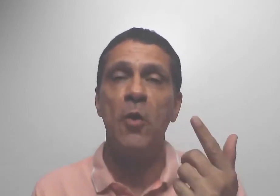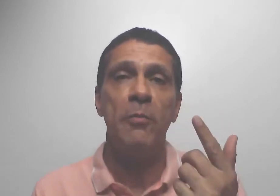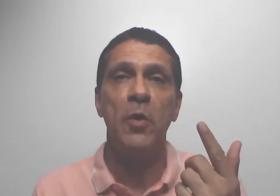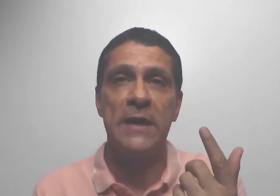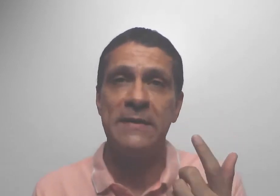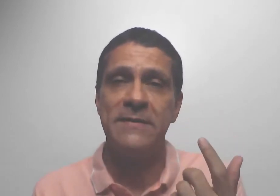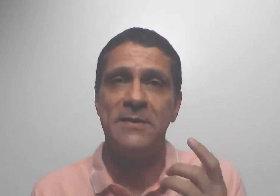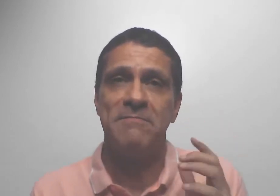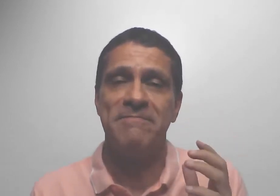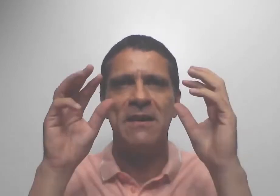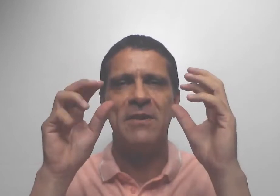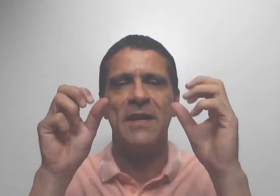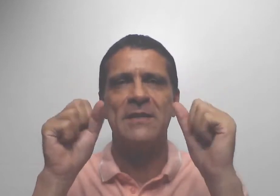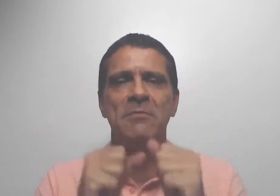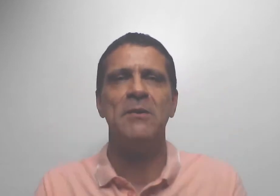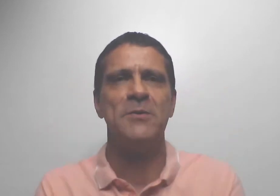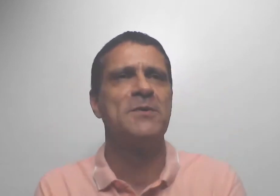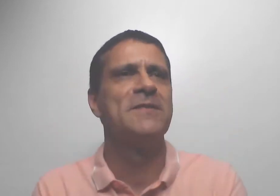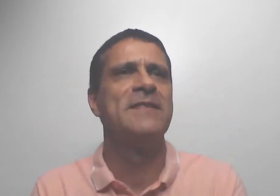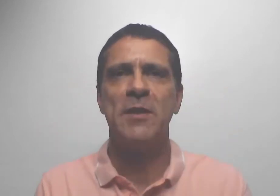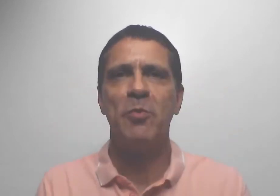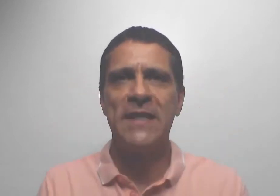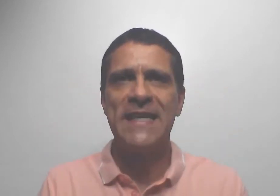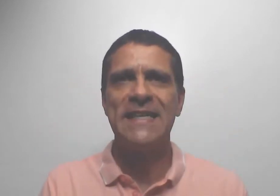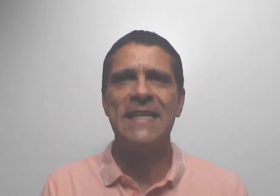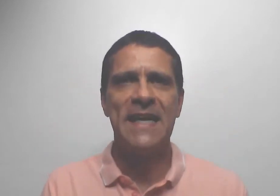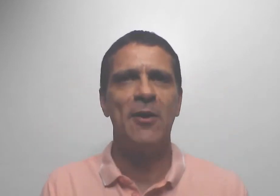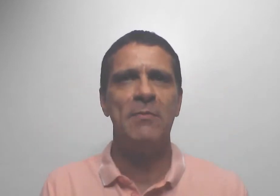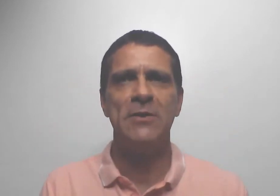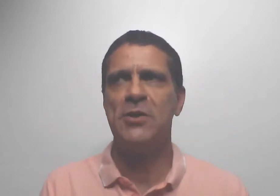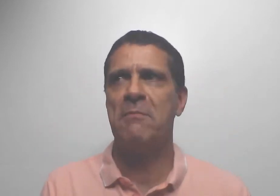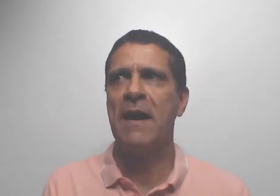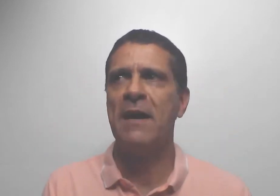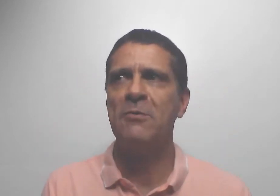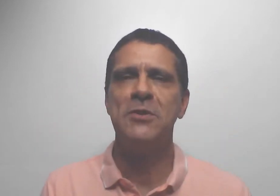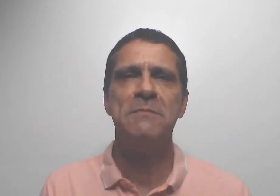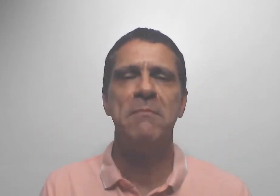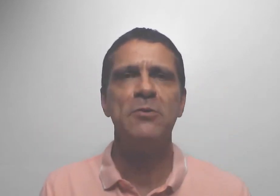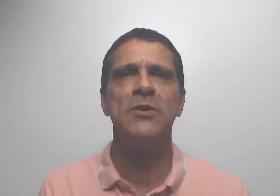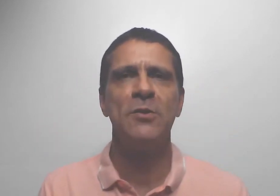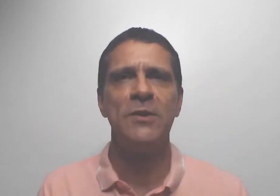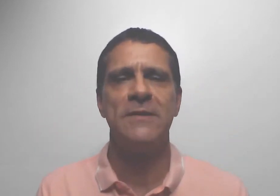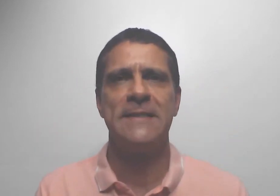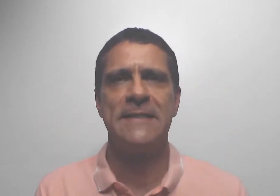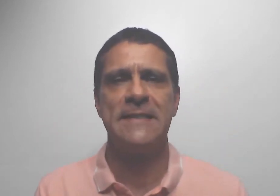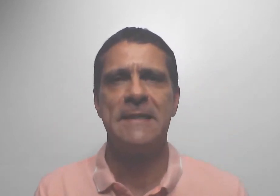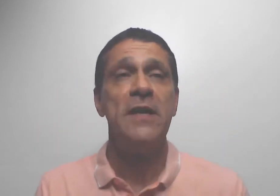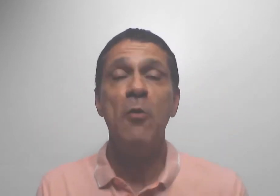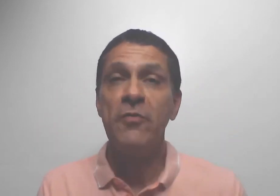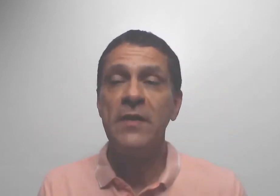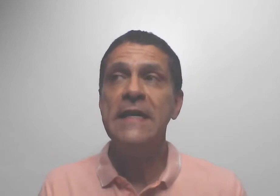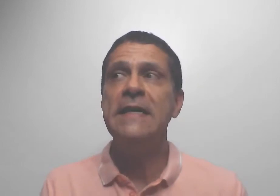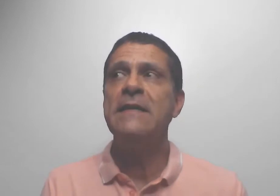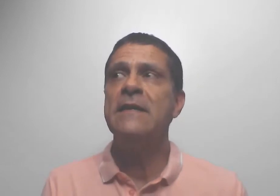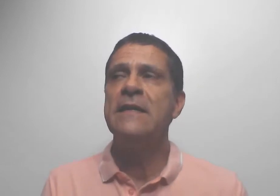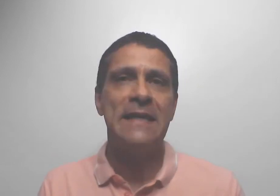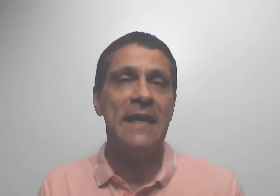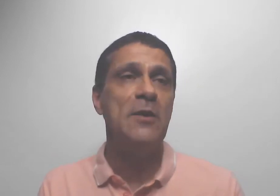incorporante. Usava as mãos. Você poderia, literalmente, chamá-lo de mãos de luz. O que eu vi aquele